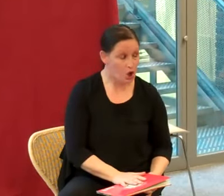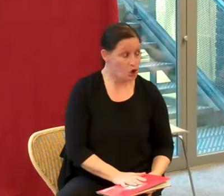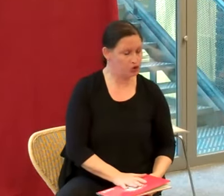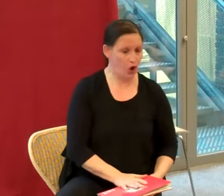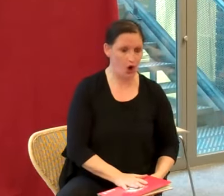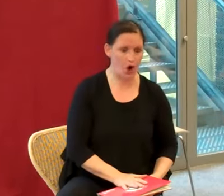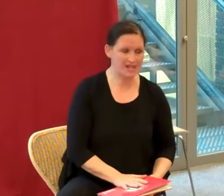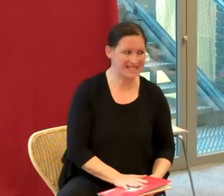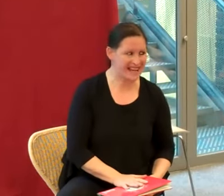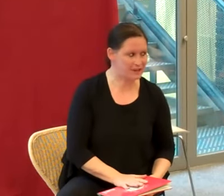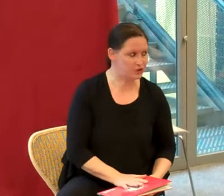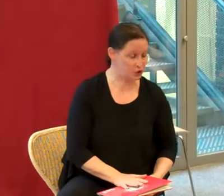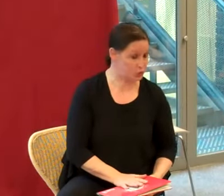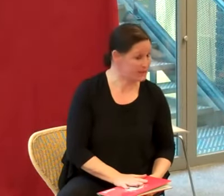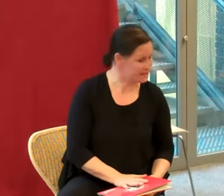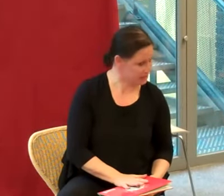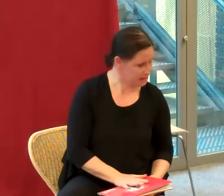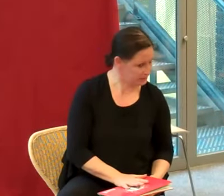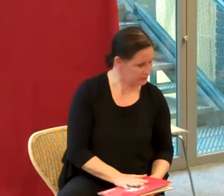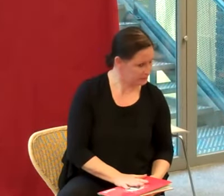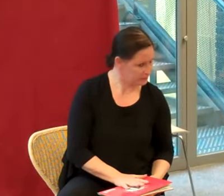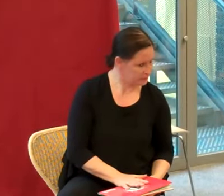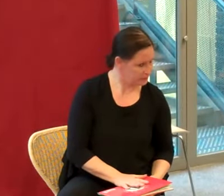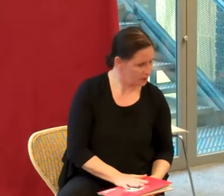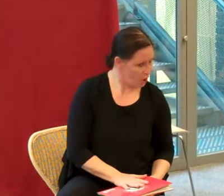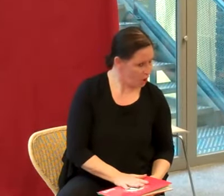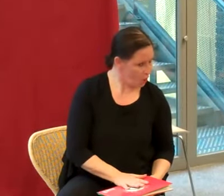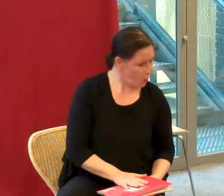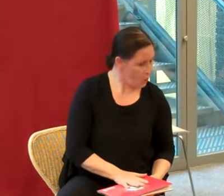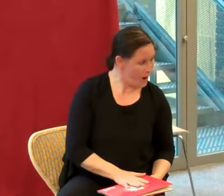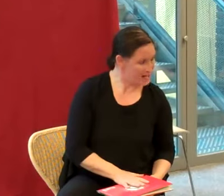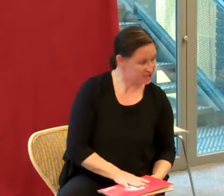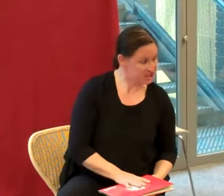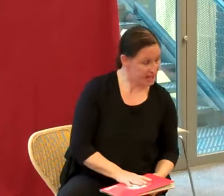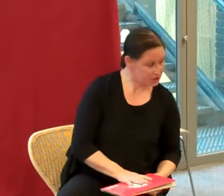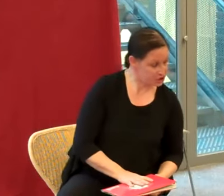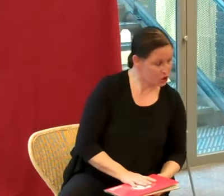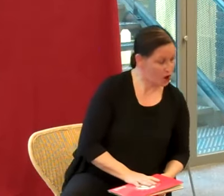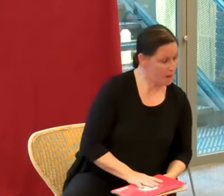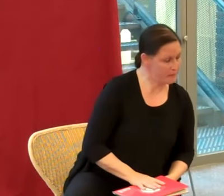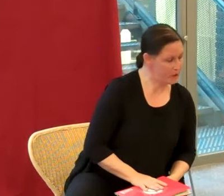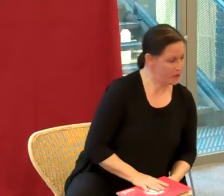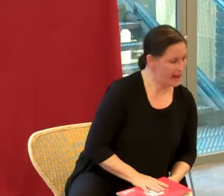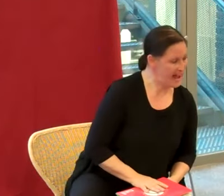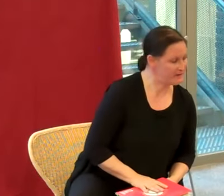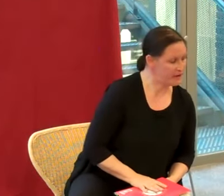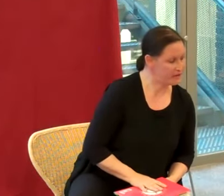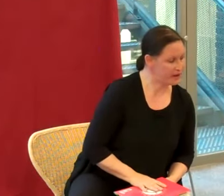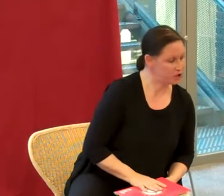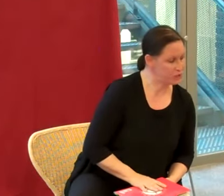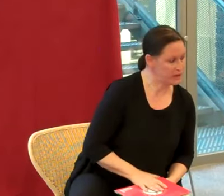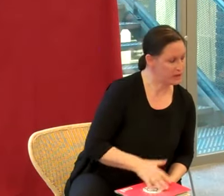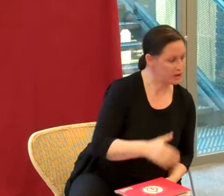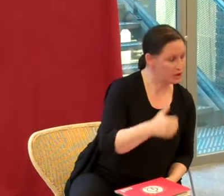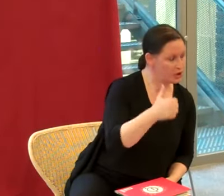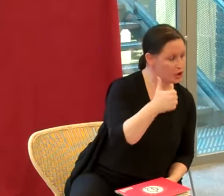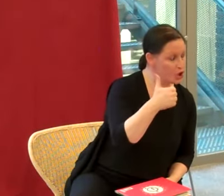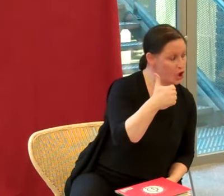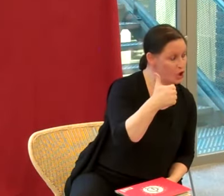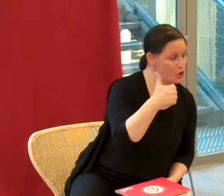de recettes de cuisine, où elle cherche comment elle va faire cuire le